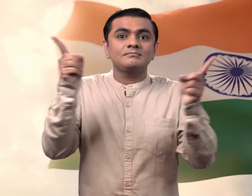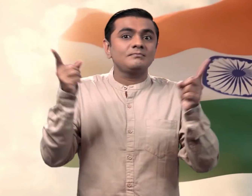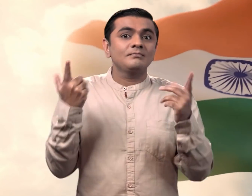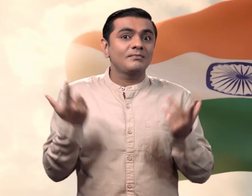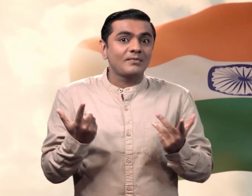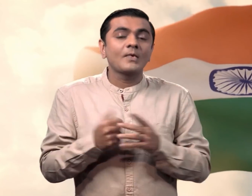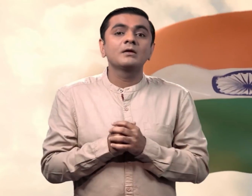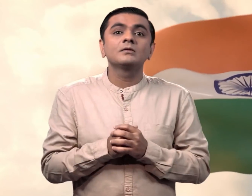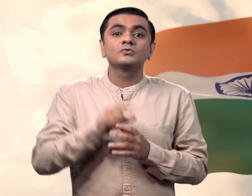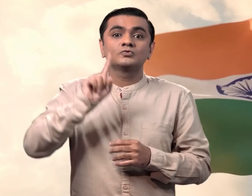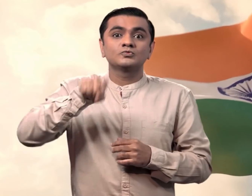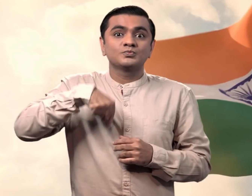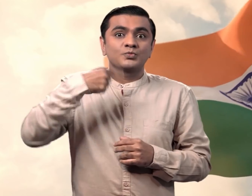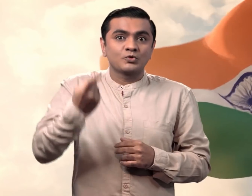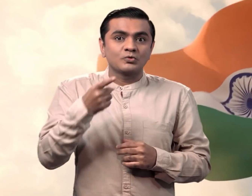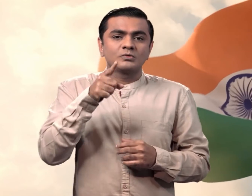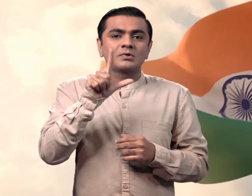कल के कारेक्रम का लिंक यहां है